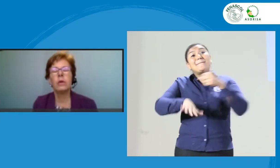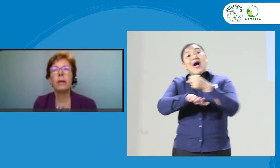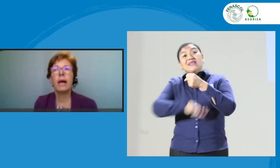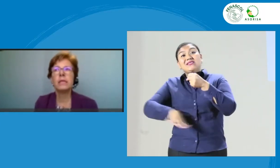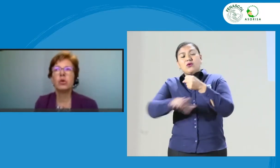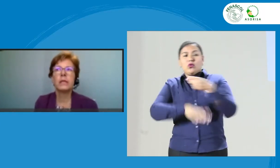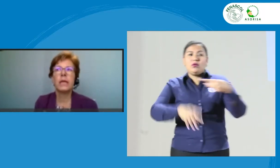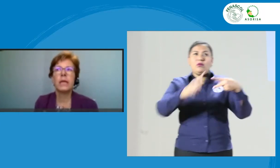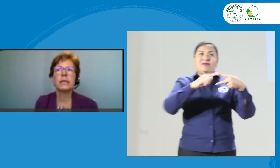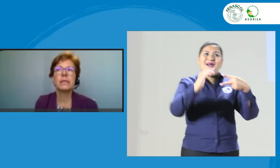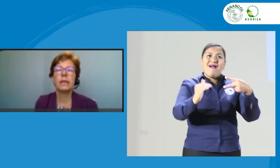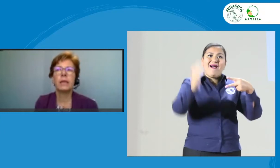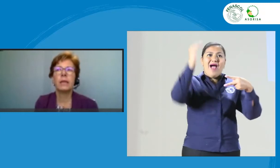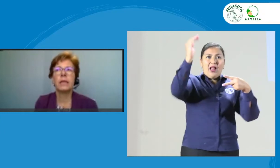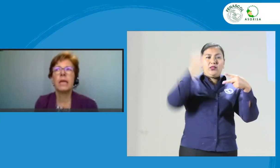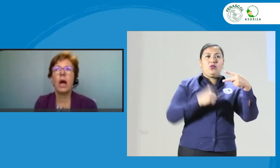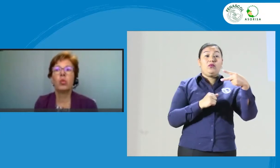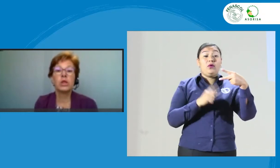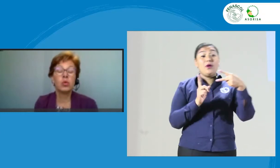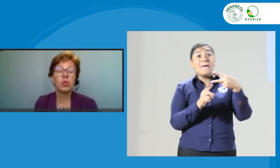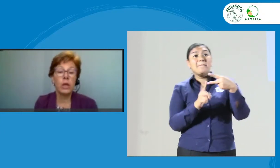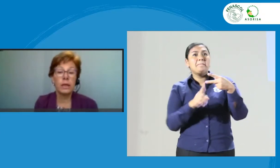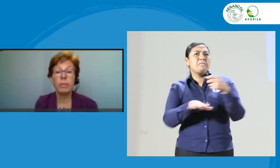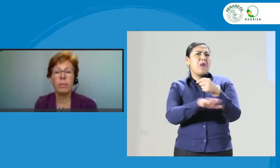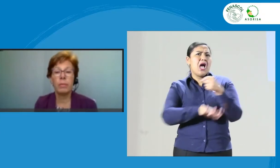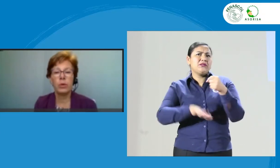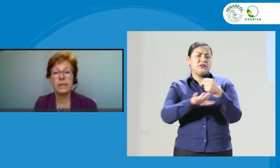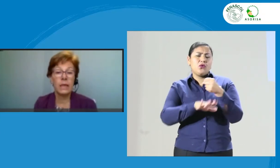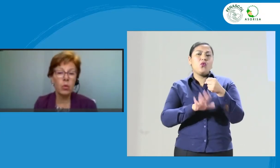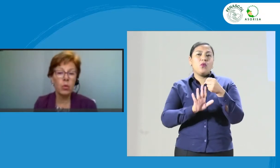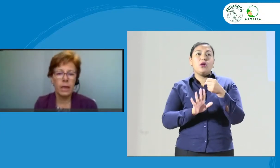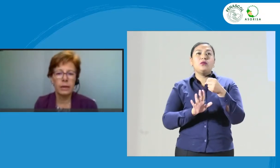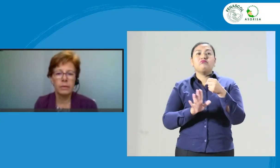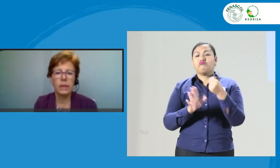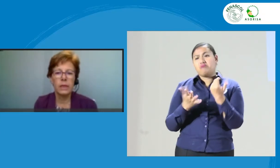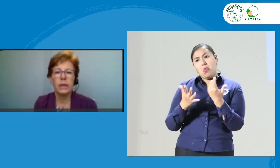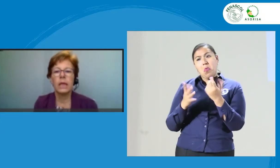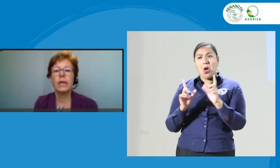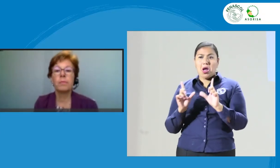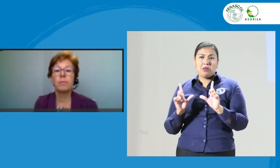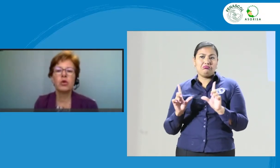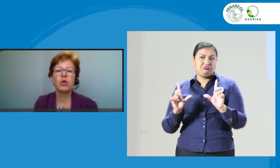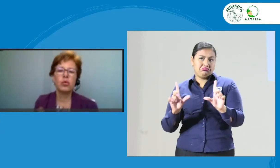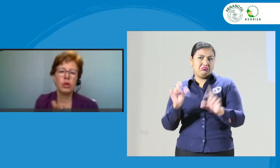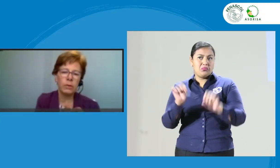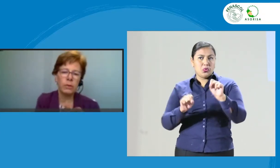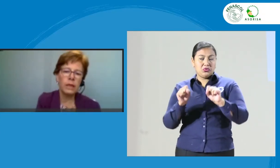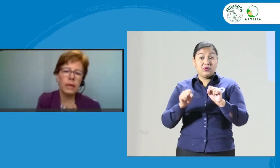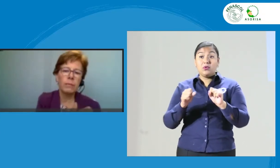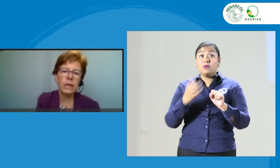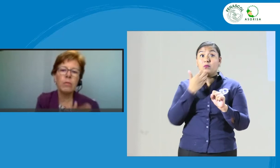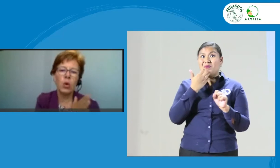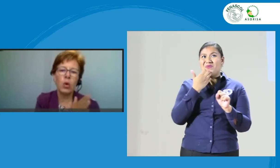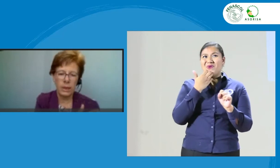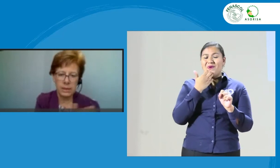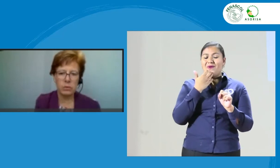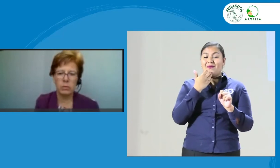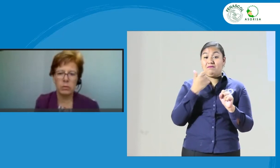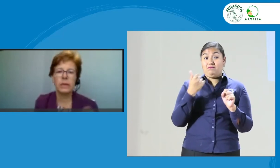básico sería el que se le pediría a un estudiante para poderse graduar. En español, usted debe tener mínimo, en